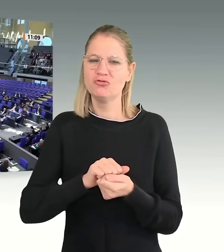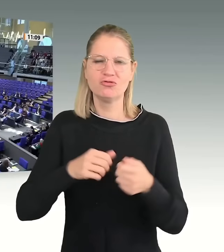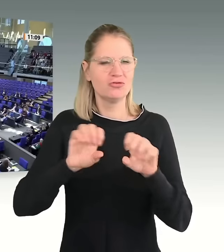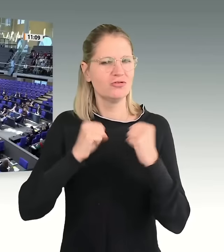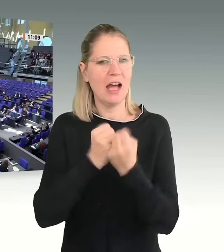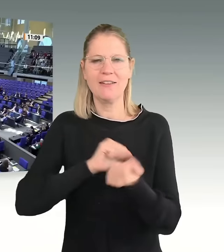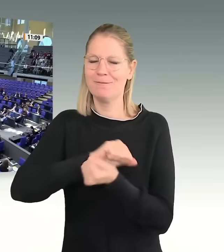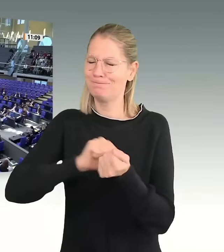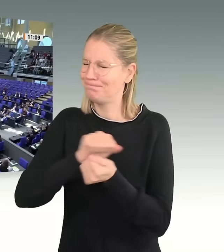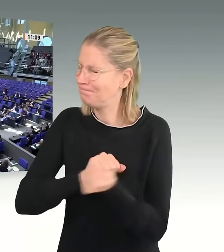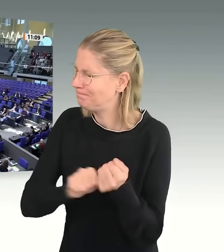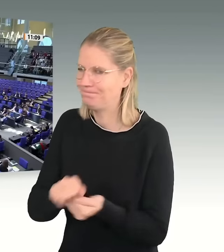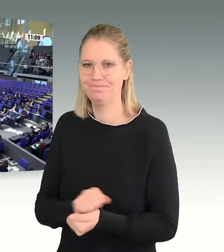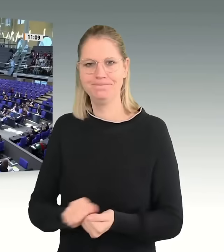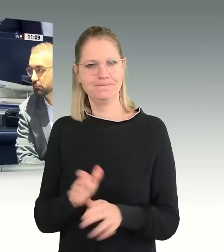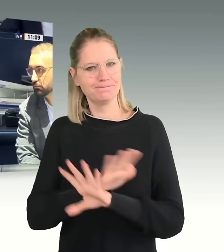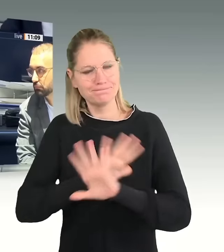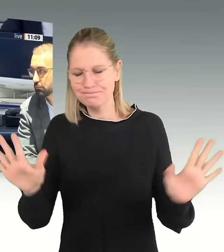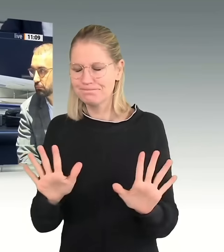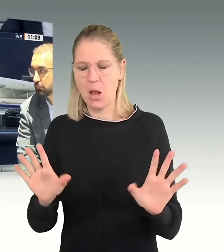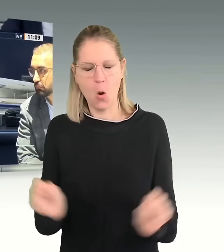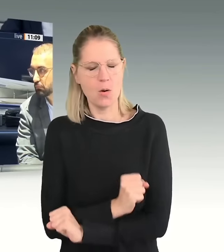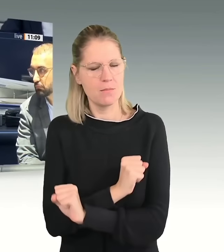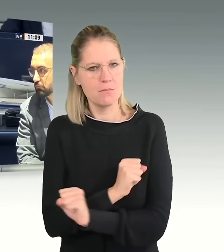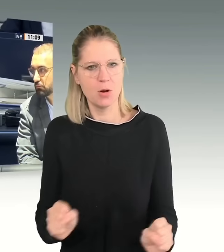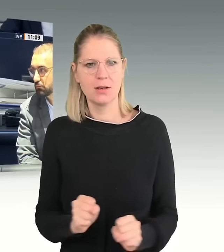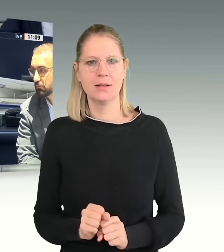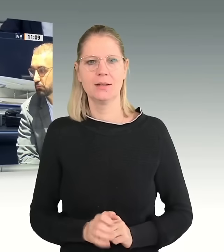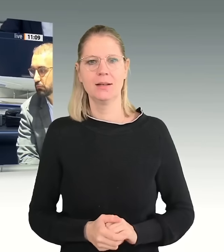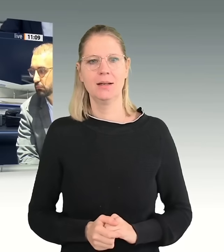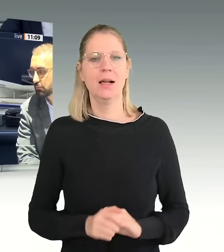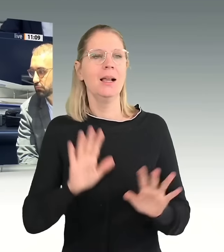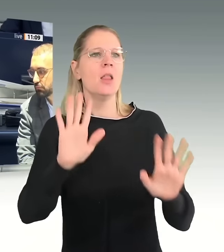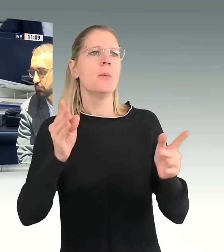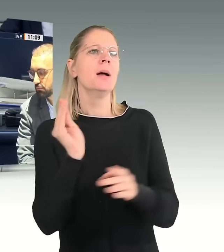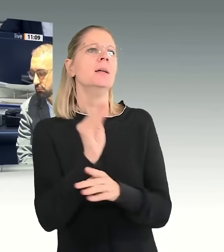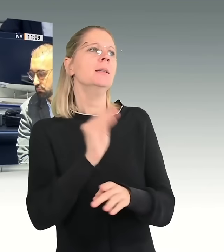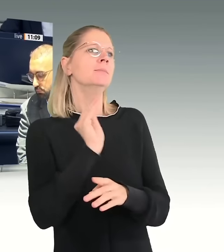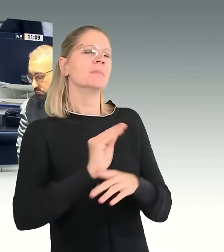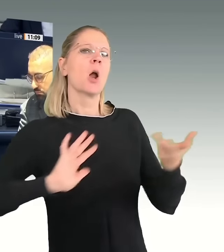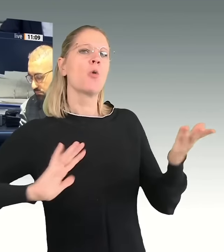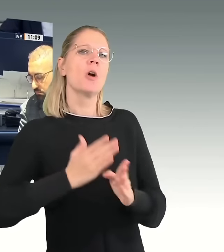Frau Hui, Sie können gleich darauf reagieren. Herr Kollege Braun, Kurzinterventionen haben zwei Minuten, und die werden hier in aller Regel auch eingehalten.